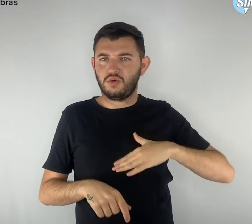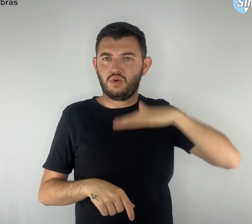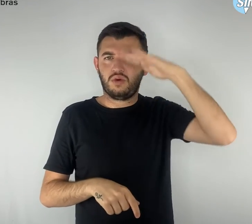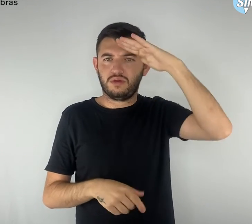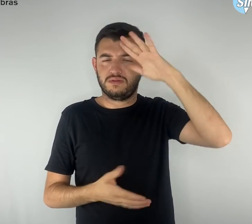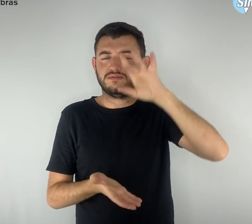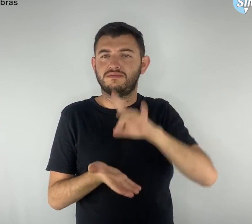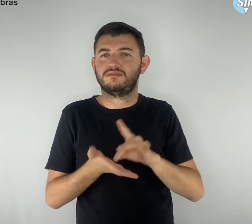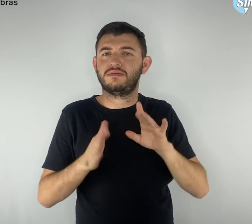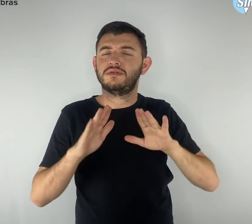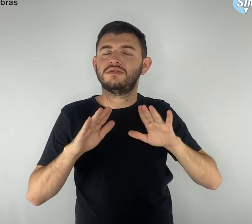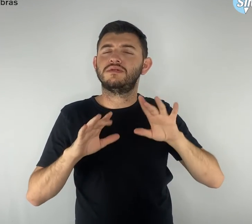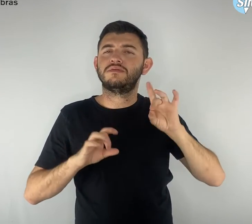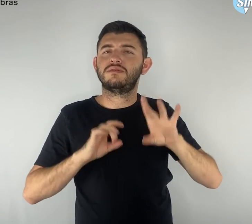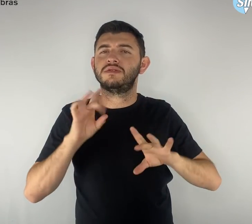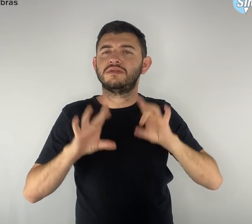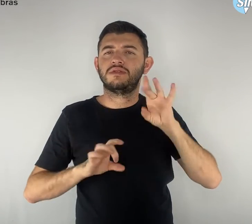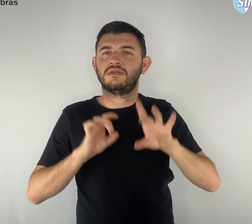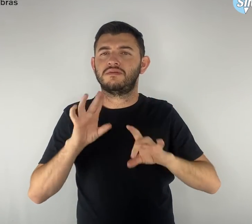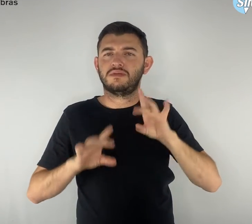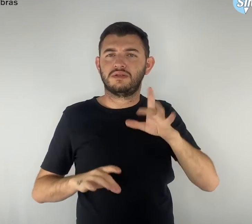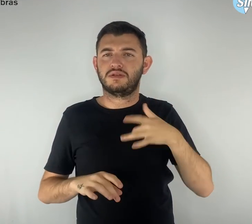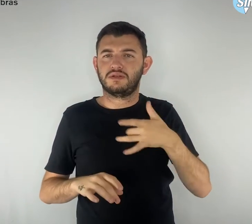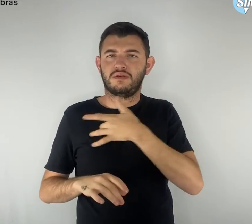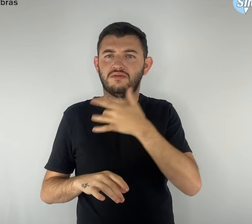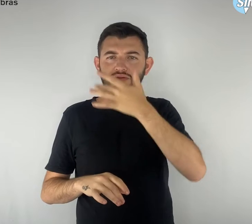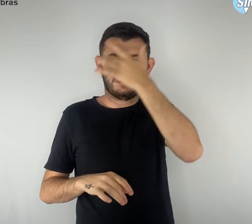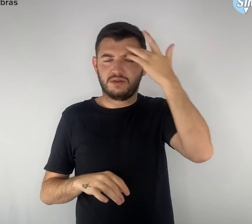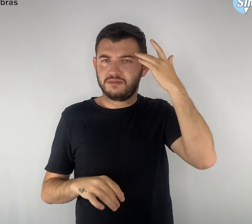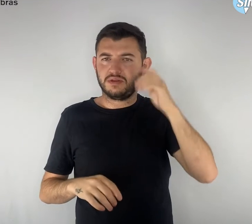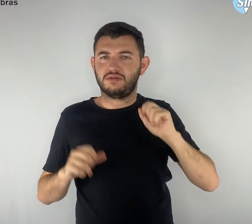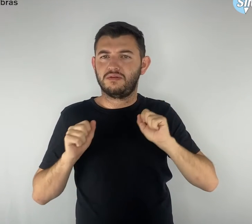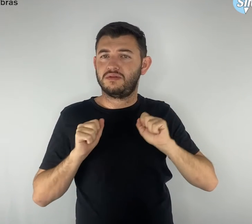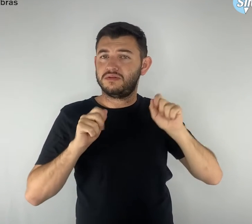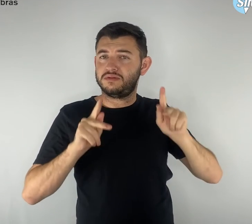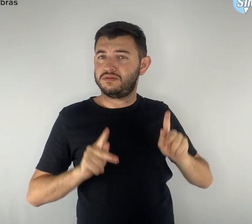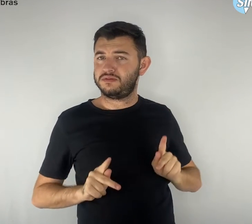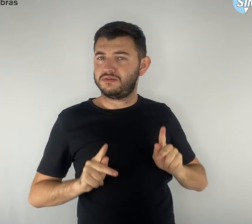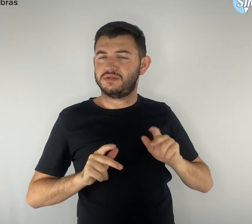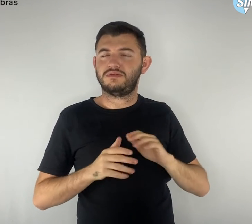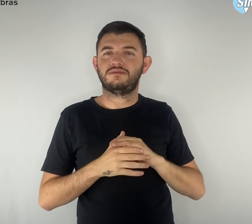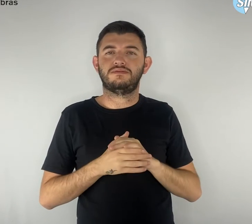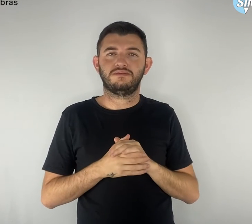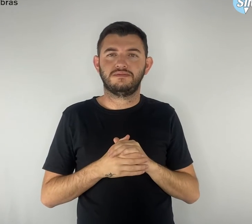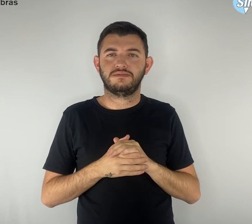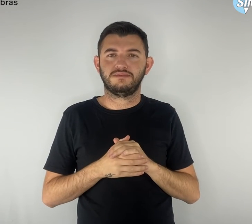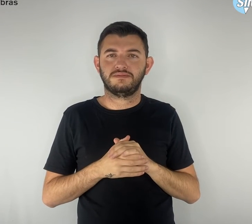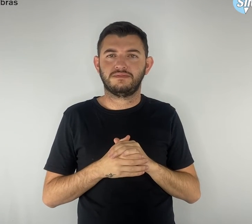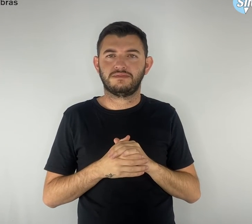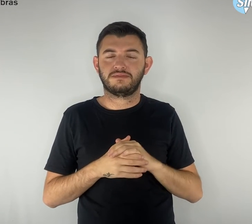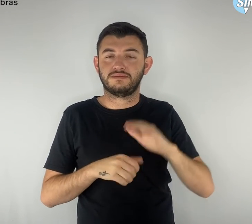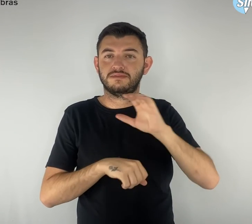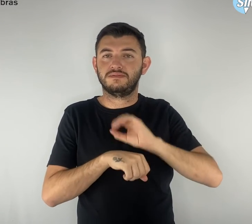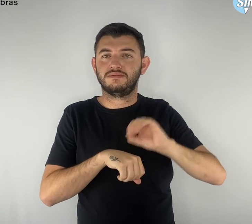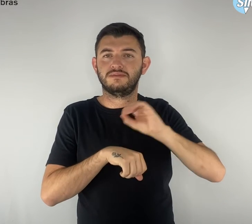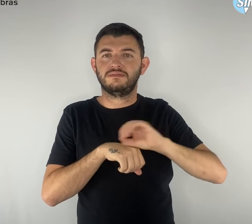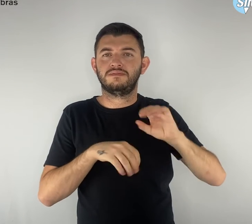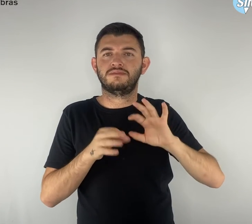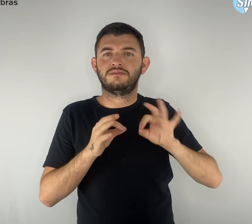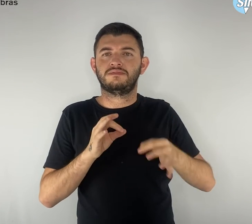a saúde da pessoa aposentada. Esta edição contou com a participação de mais de